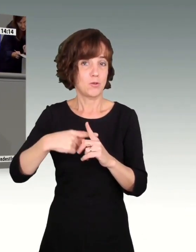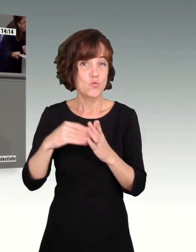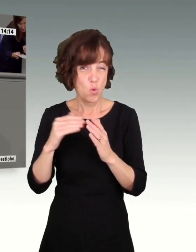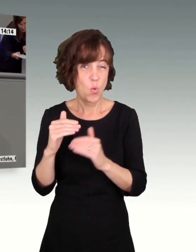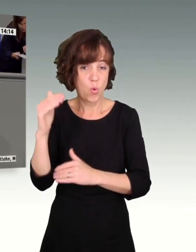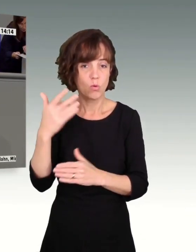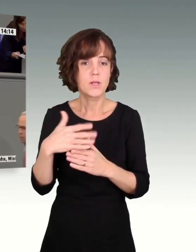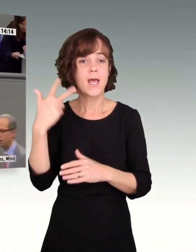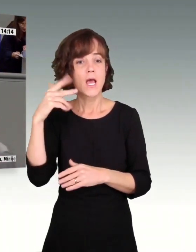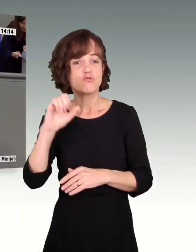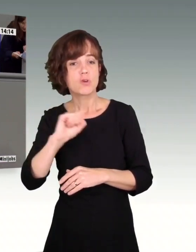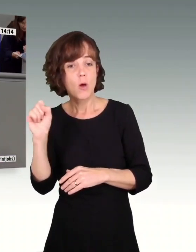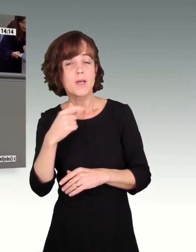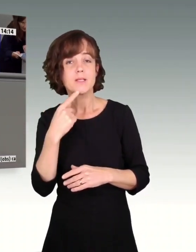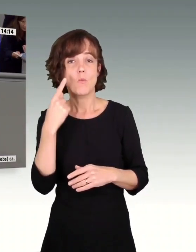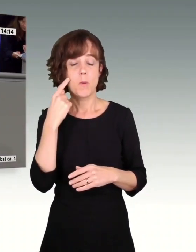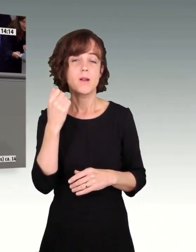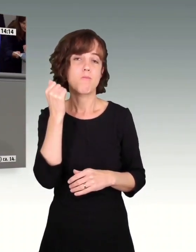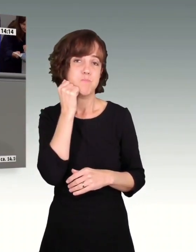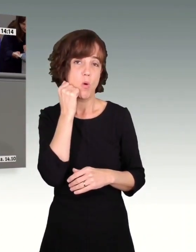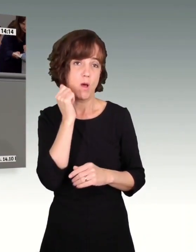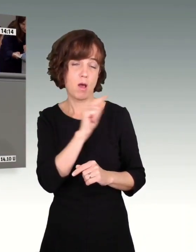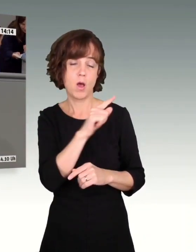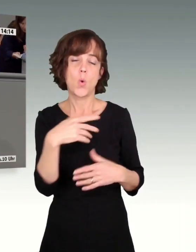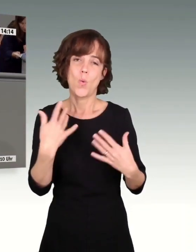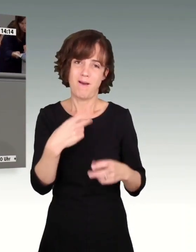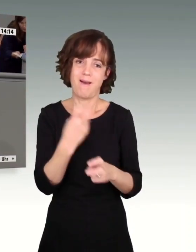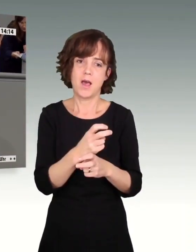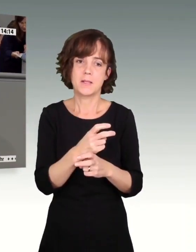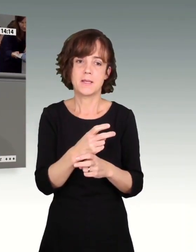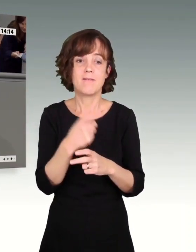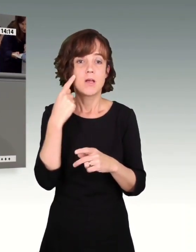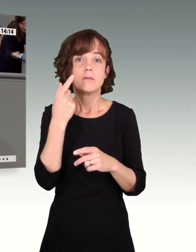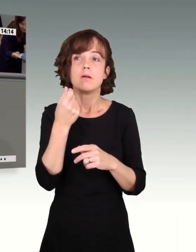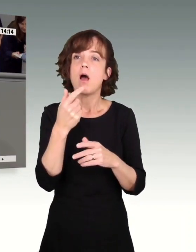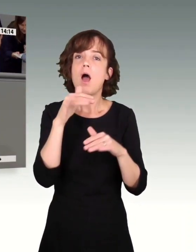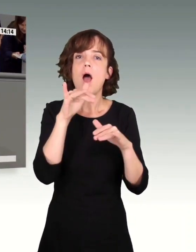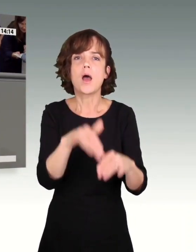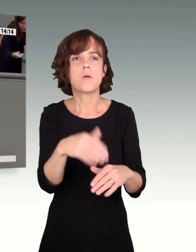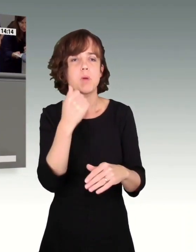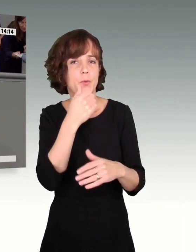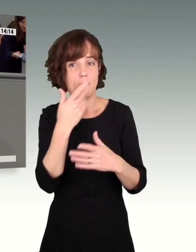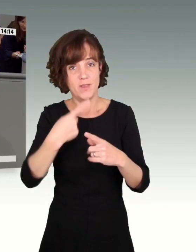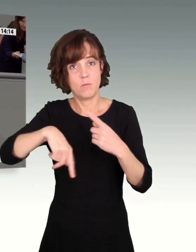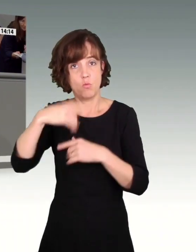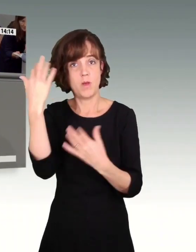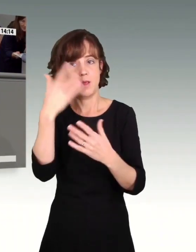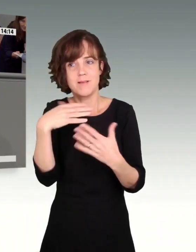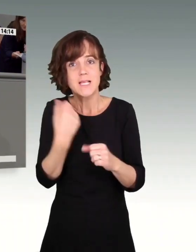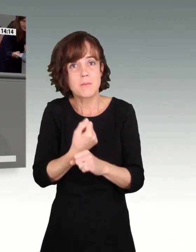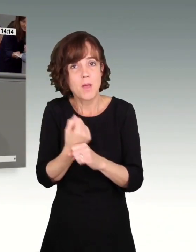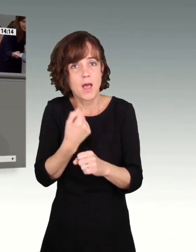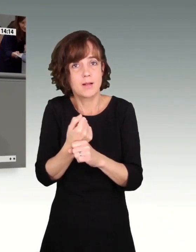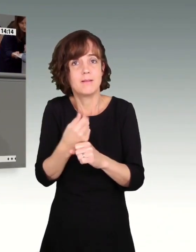Straubinger hat gesagt, in dem Moment, die Bauern haben es jetzt momentan sehr, sehr schwer. Ich weiß, dass es bei den Bauern nicht ankommt. Ich glaube, da sollten wir auch gemeinsam mal darüber nachdenken, was wir tun